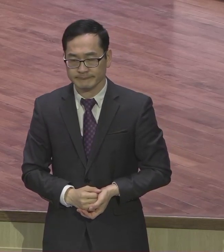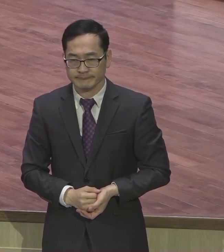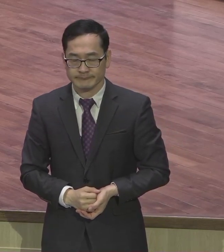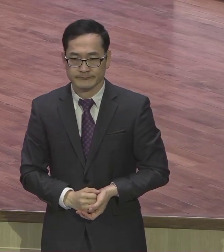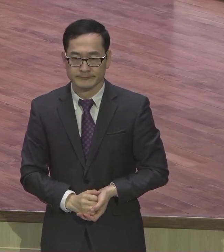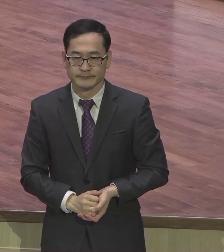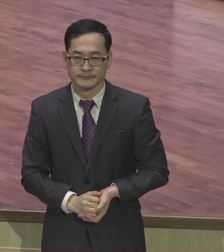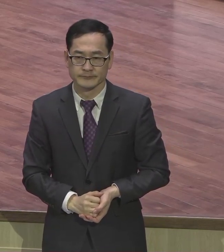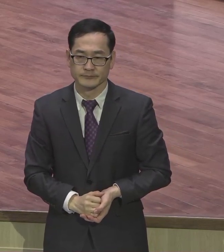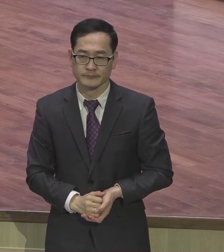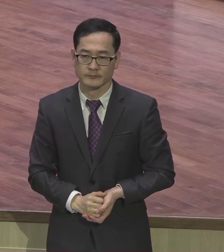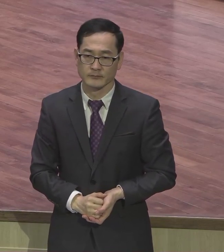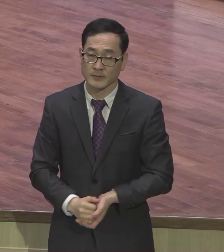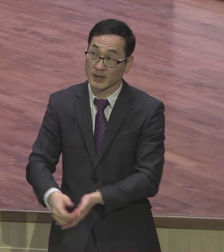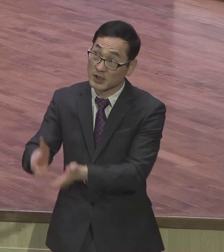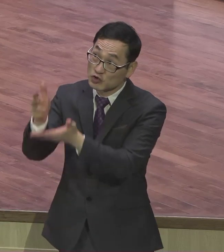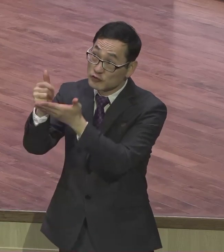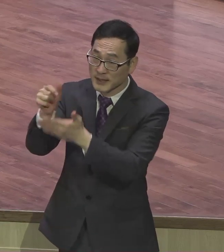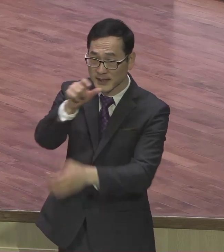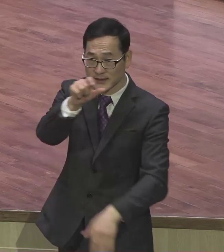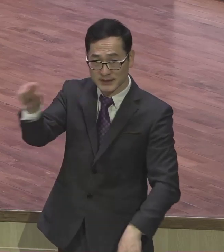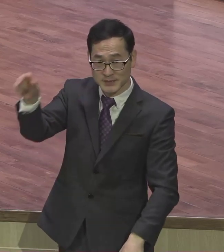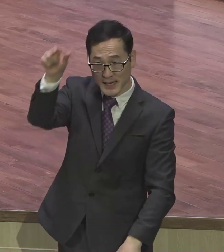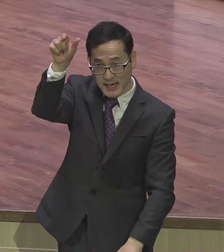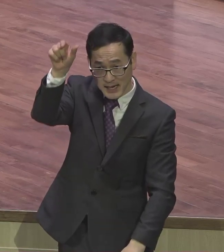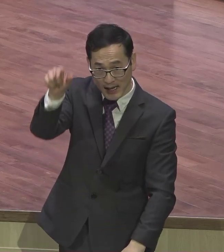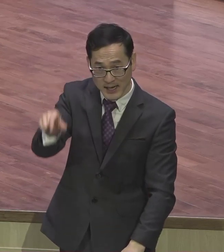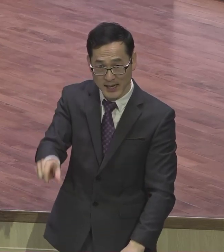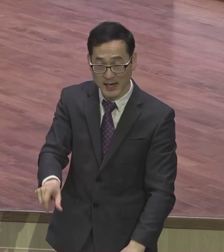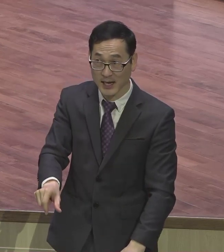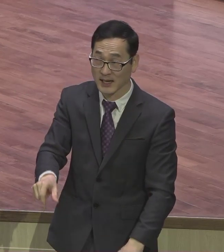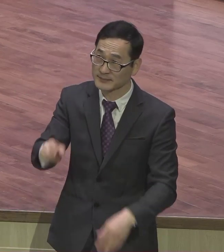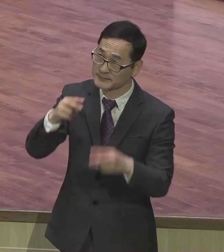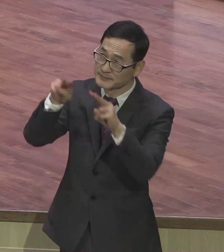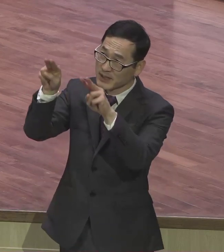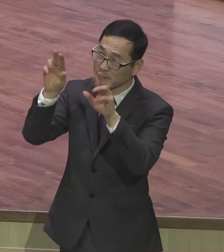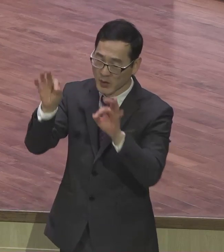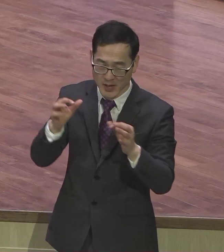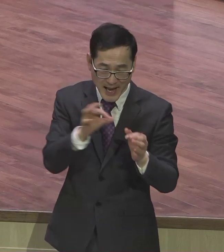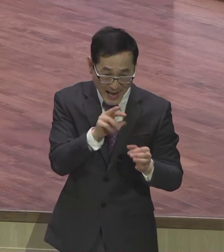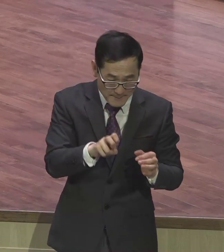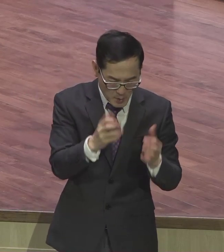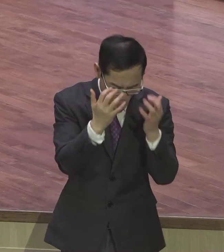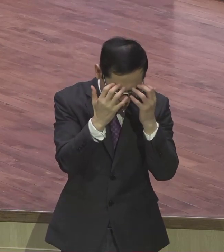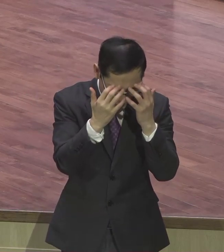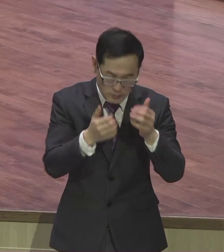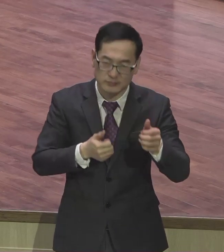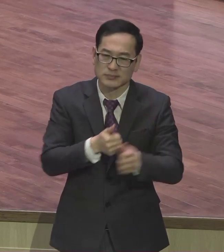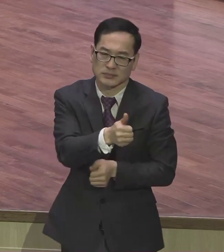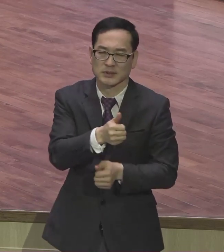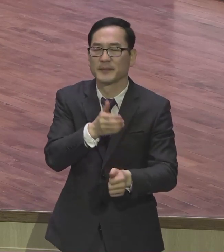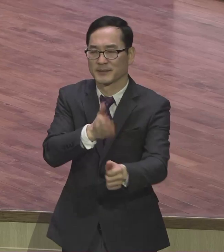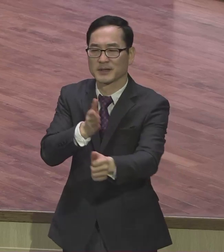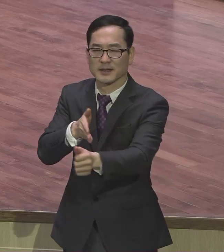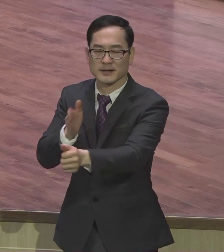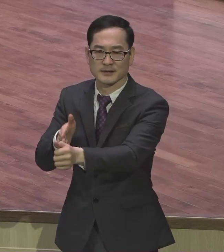주님의 십자를 생각하면서 암환의 고통에서 이겨나가시 바랍니다 주님의 몸에